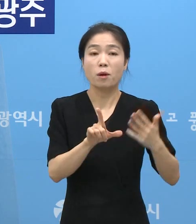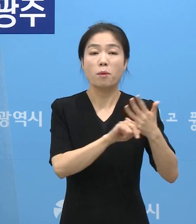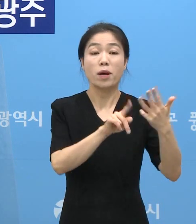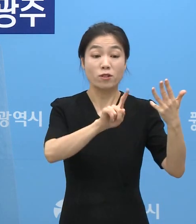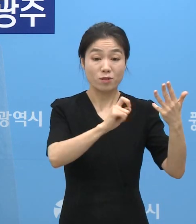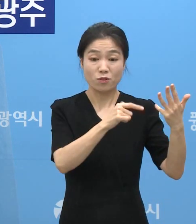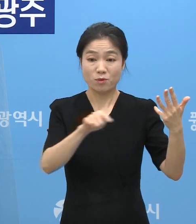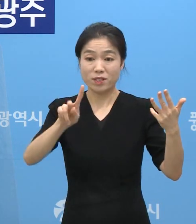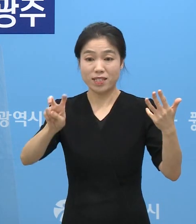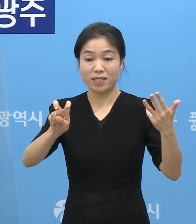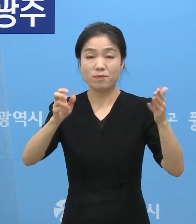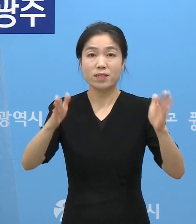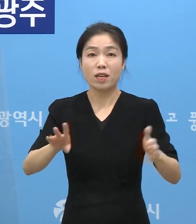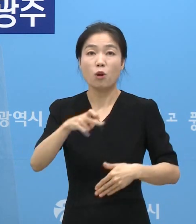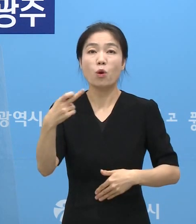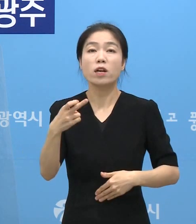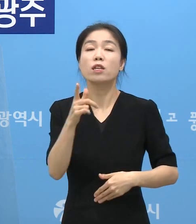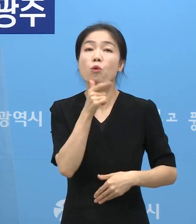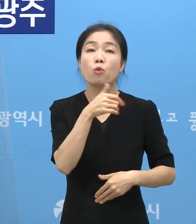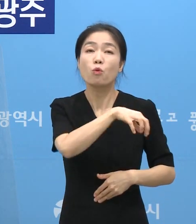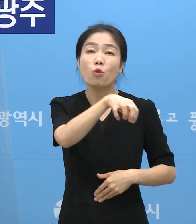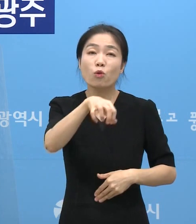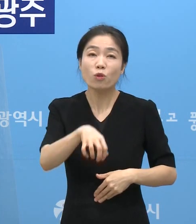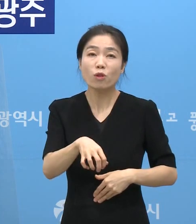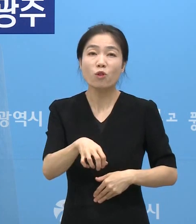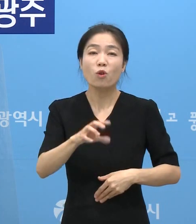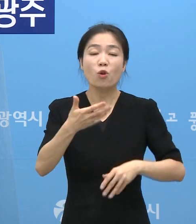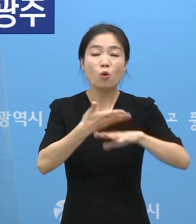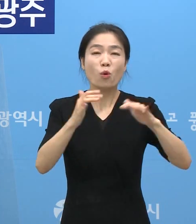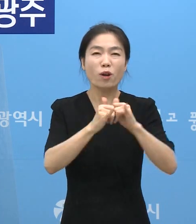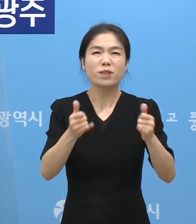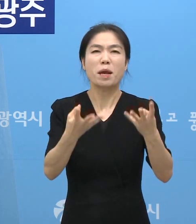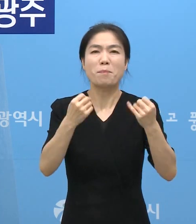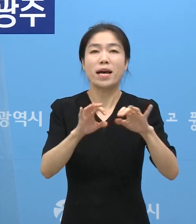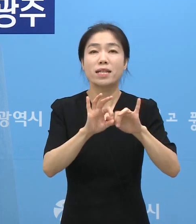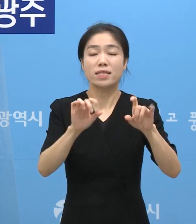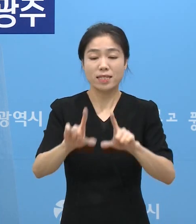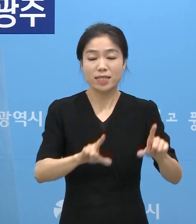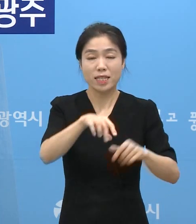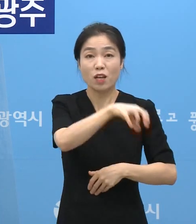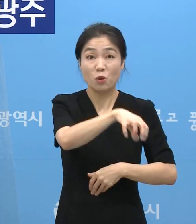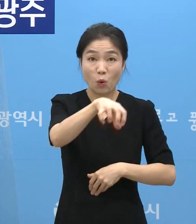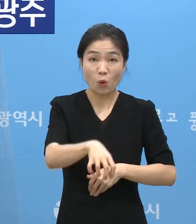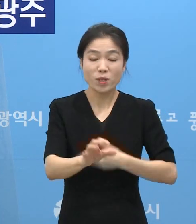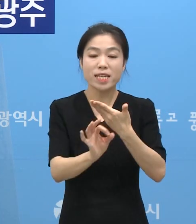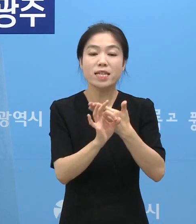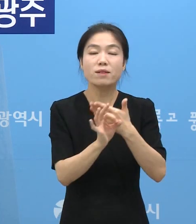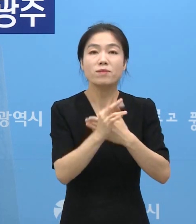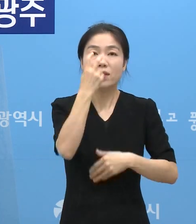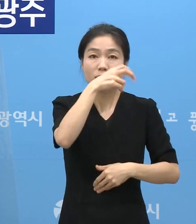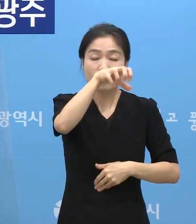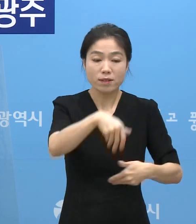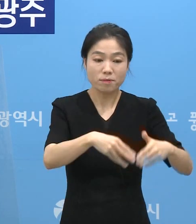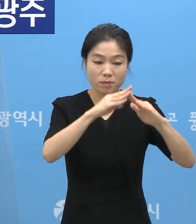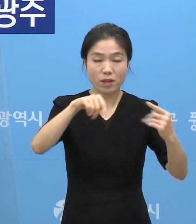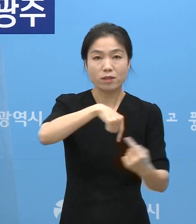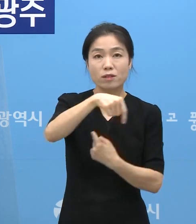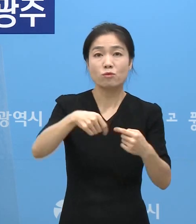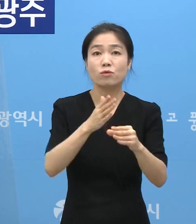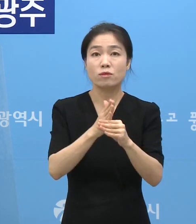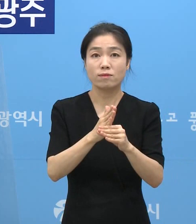광산구 월곡동 등 외국인 밀집 지역에 이동식 검사소를 설치 운영하고 있습니다.